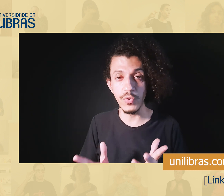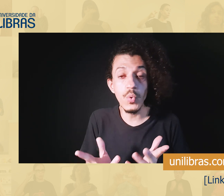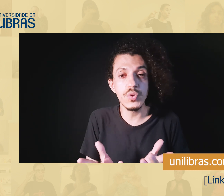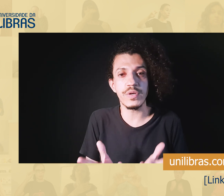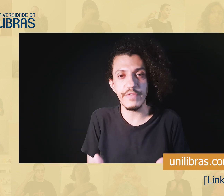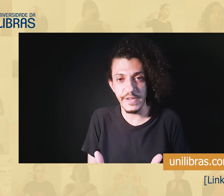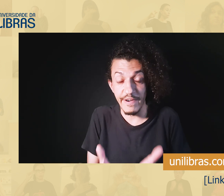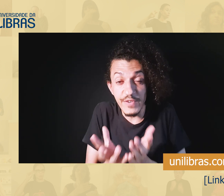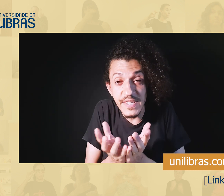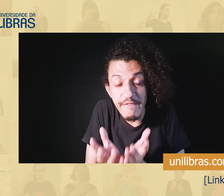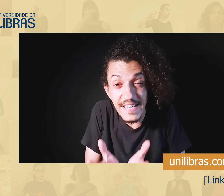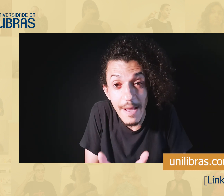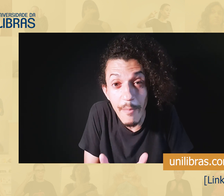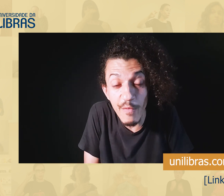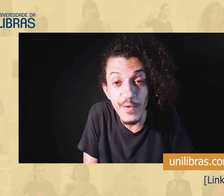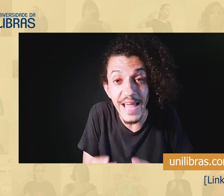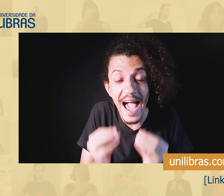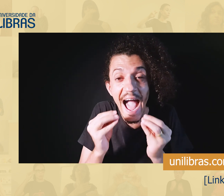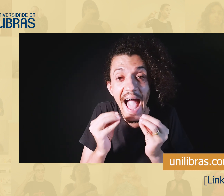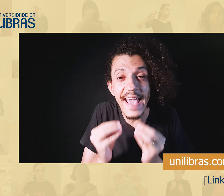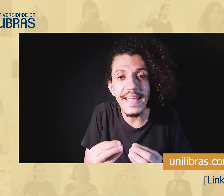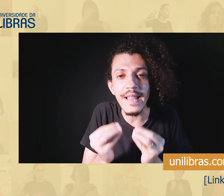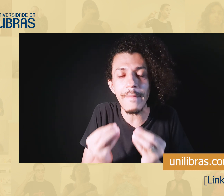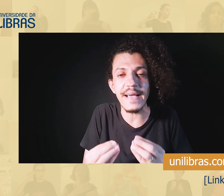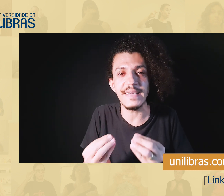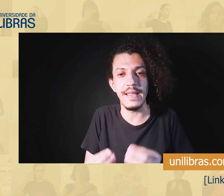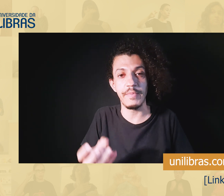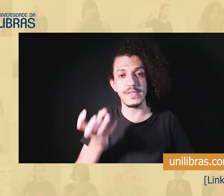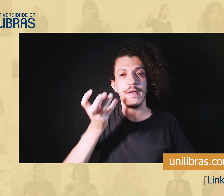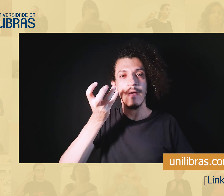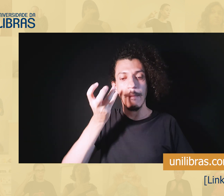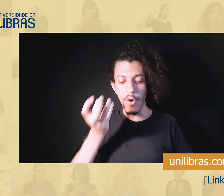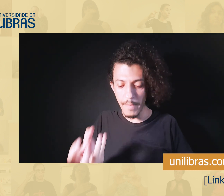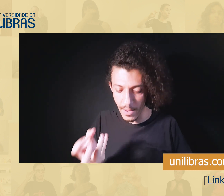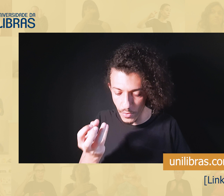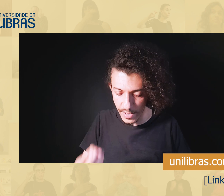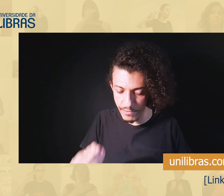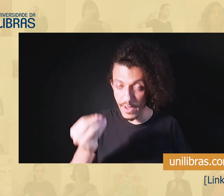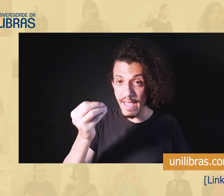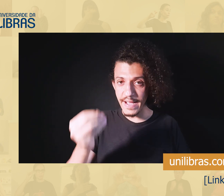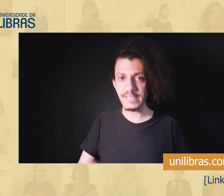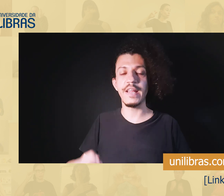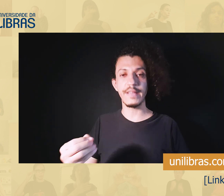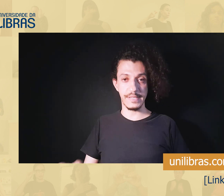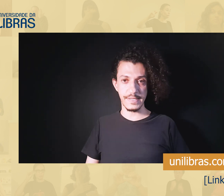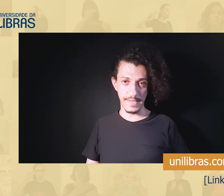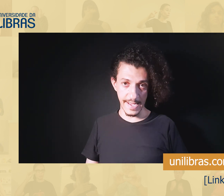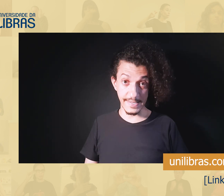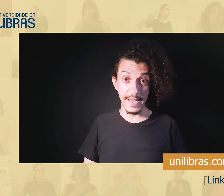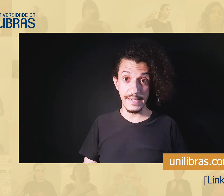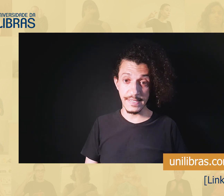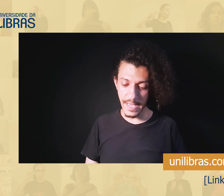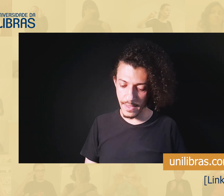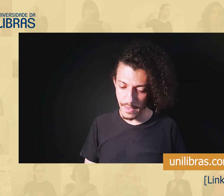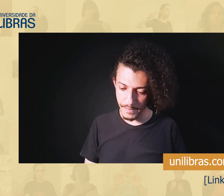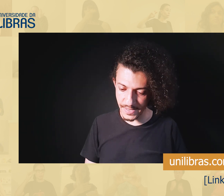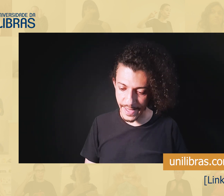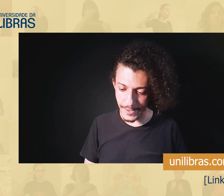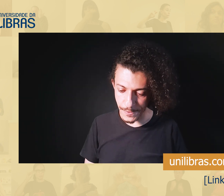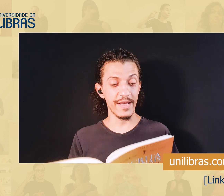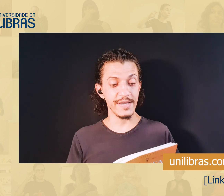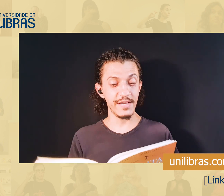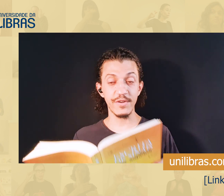do nível, do uso que você faz, você vai se aprofundar ainda mais na libras, por meio do livro, escrita de sinais sem